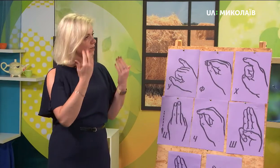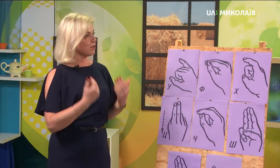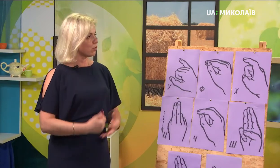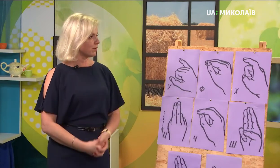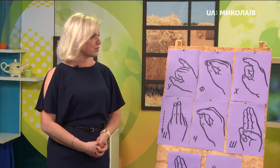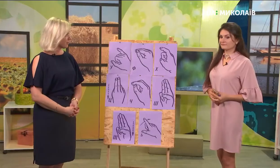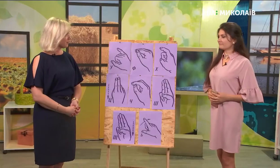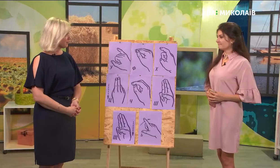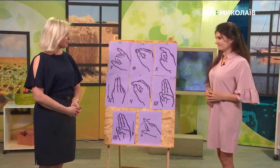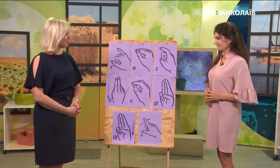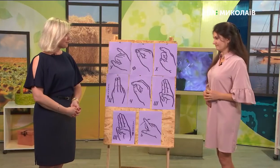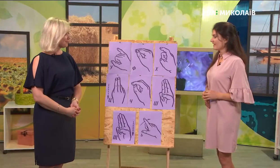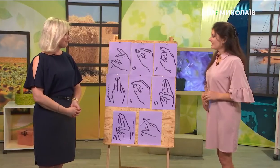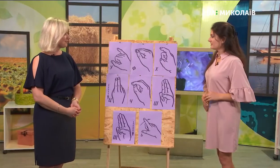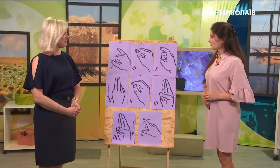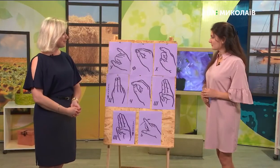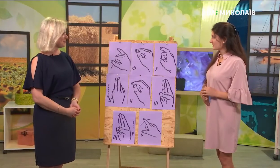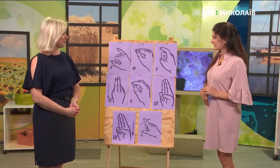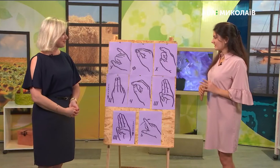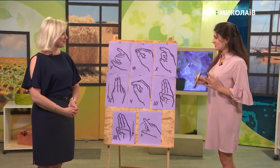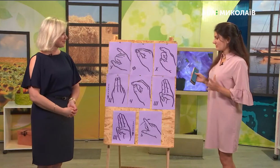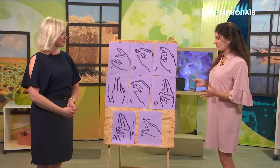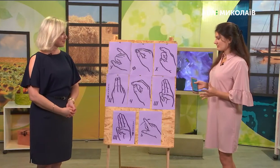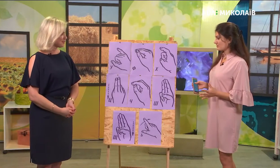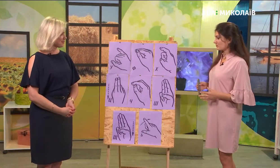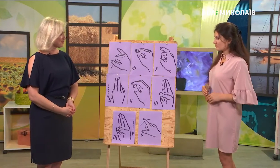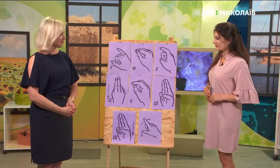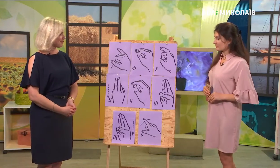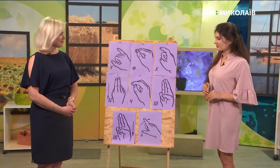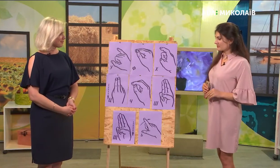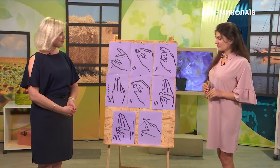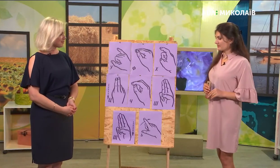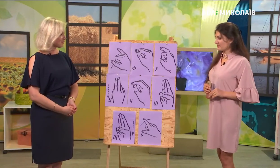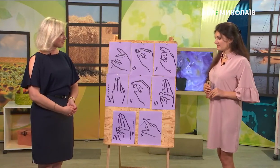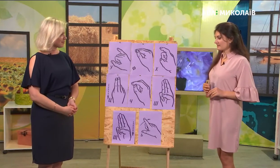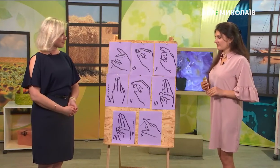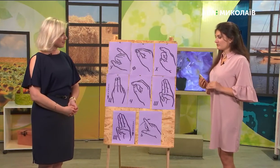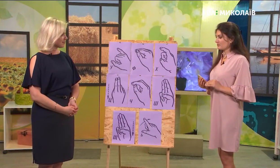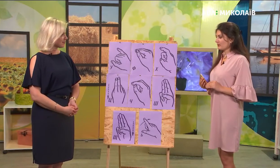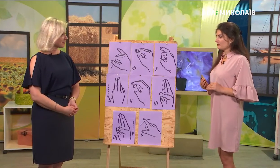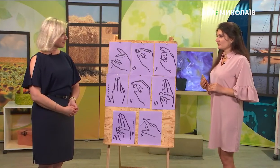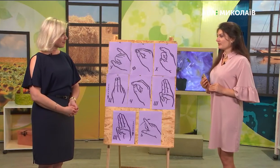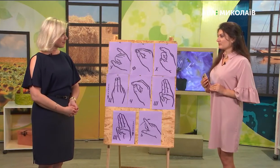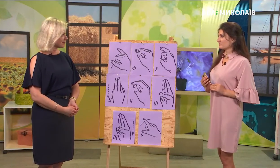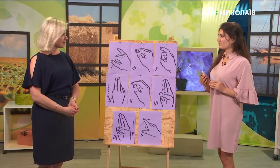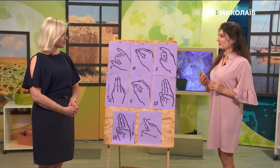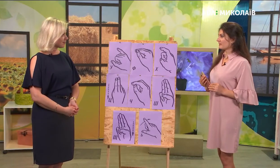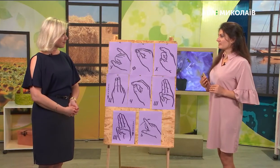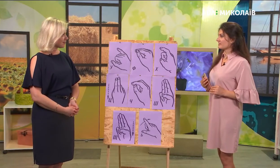міміку обличчя. І сьогодні у нас, як завершаючи такий урок, хотілося б від вас якусь пораду, як от спілкуватися